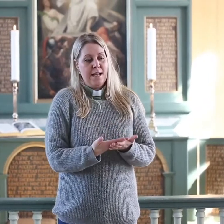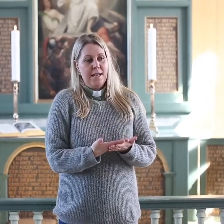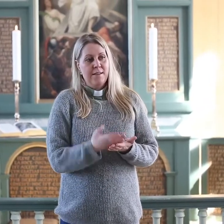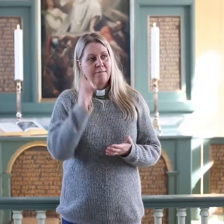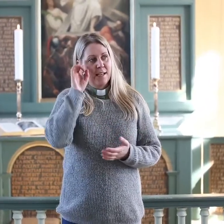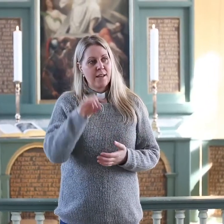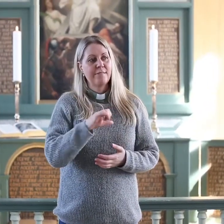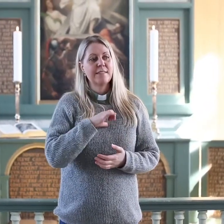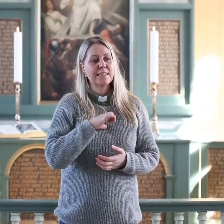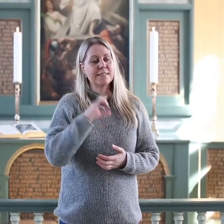vanskelig.